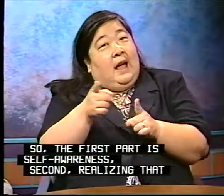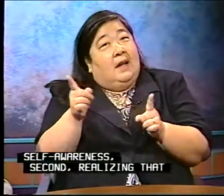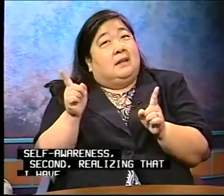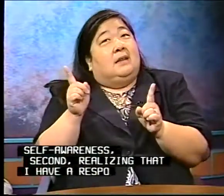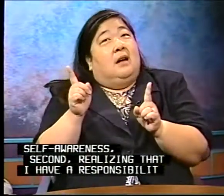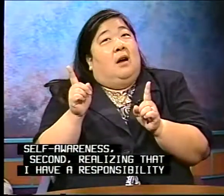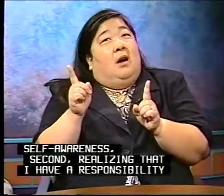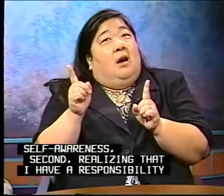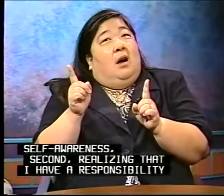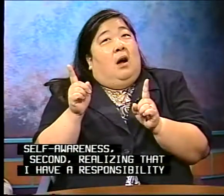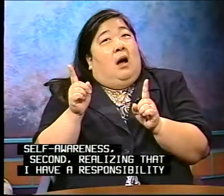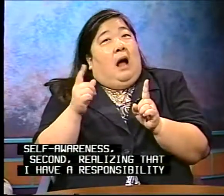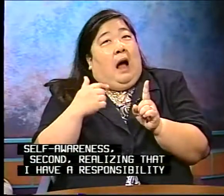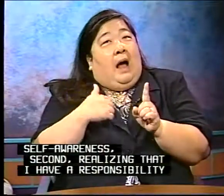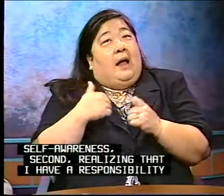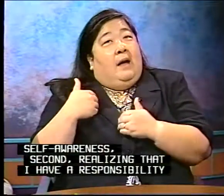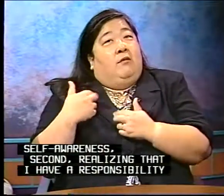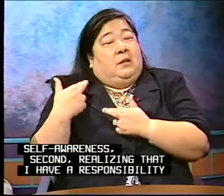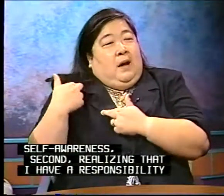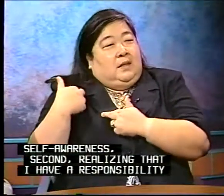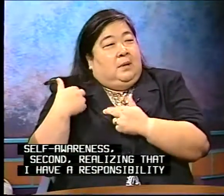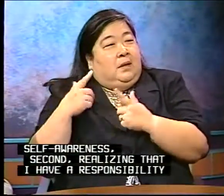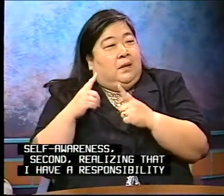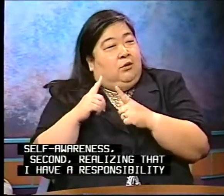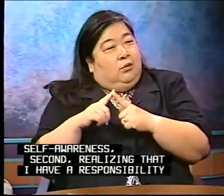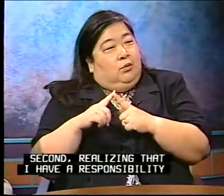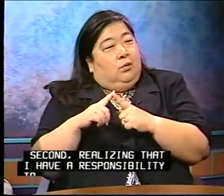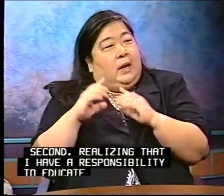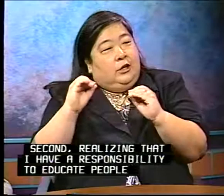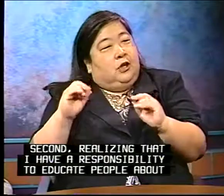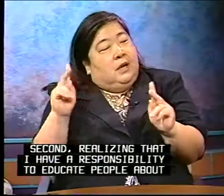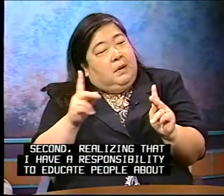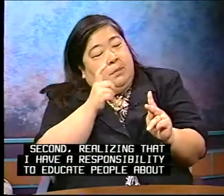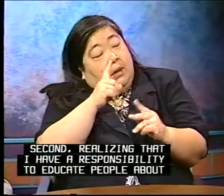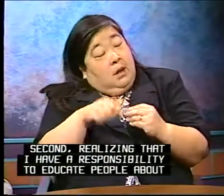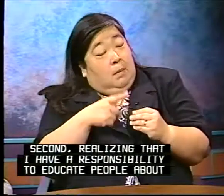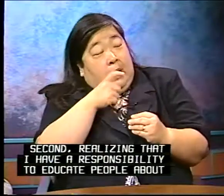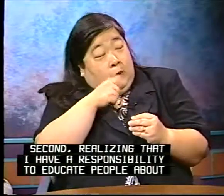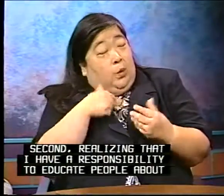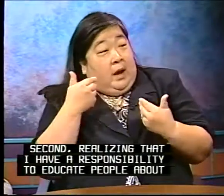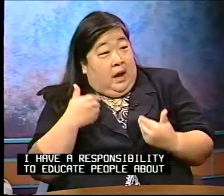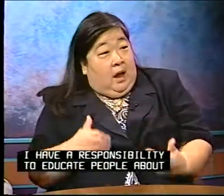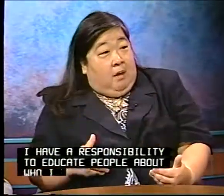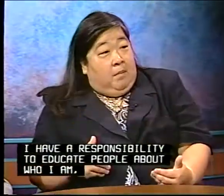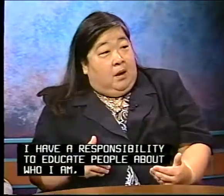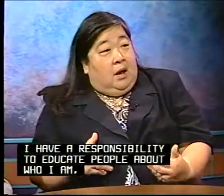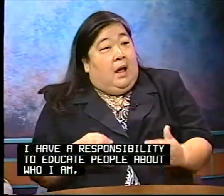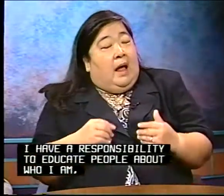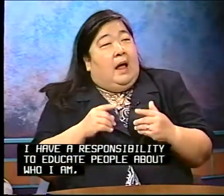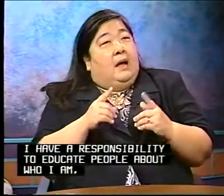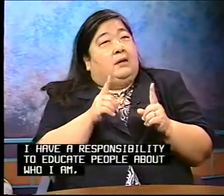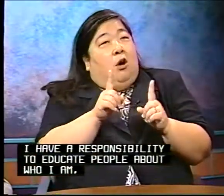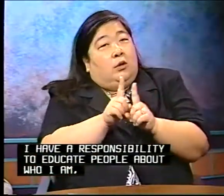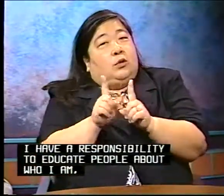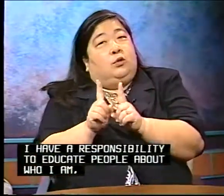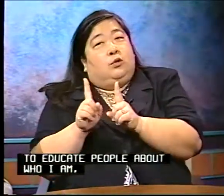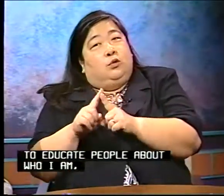I have a responsibility to educate people about who I am and also to